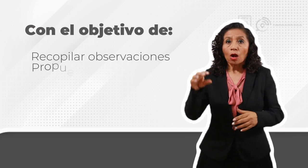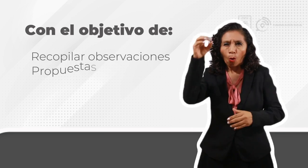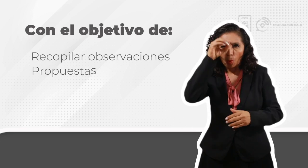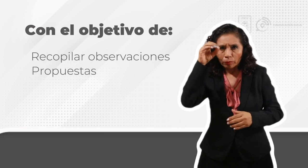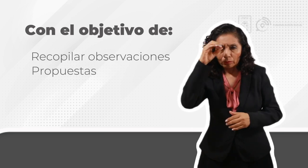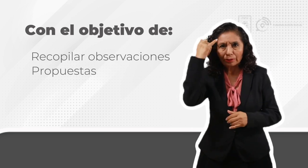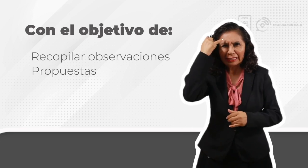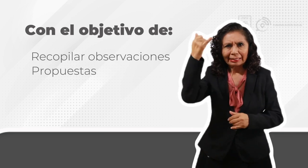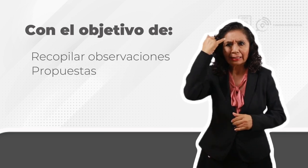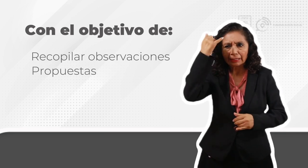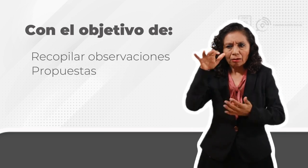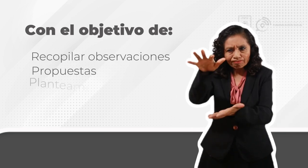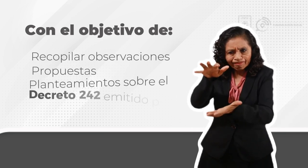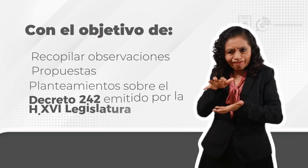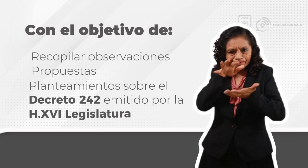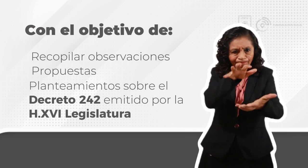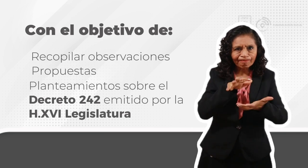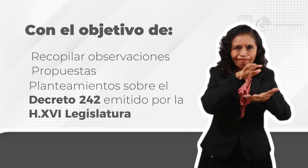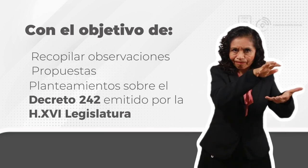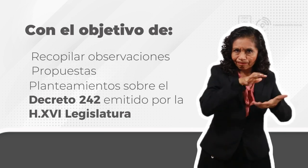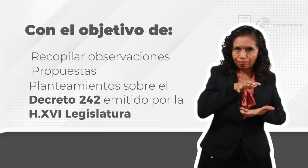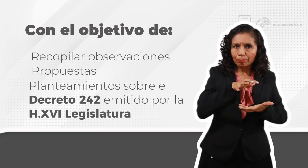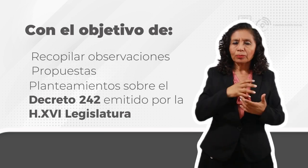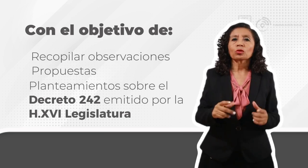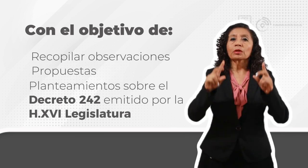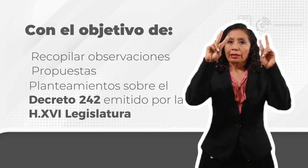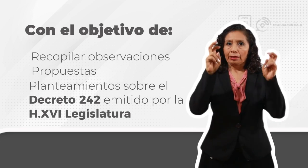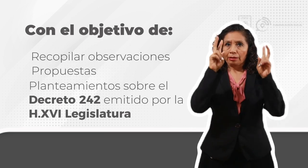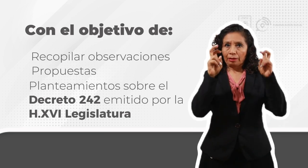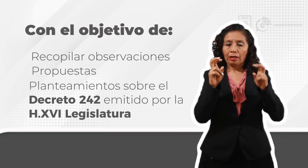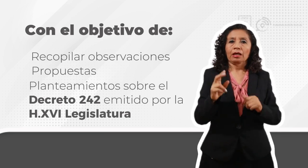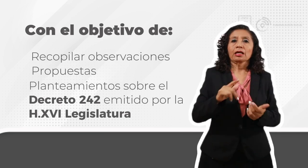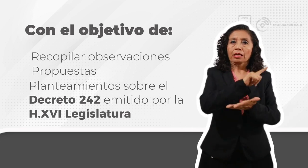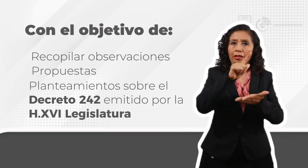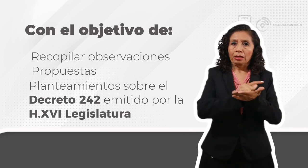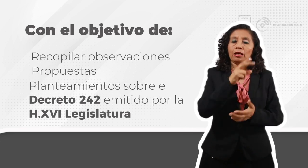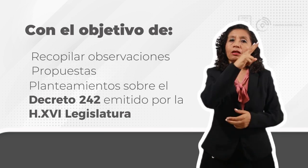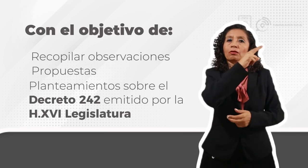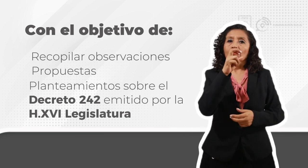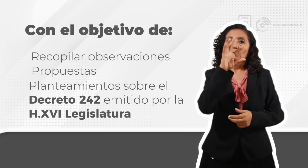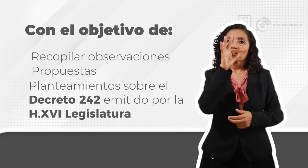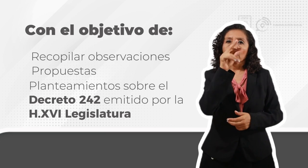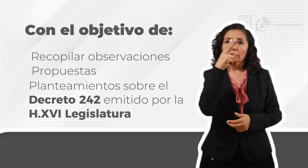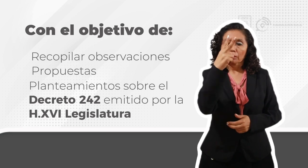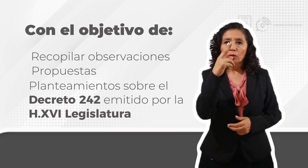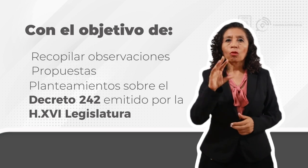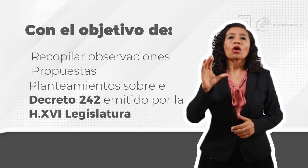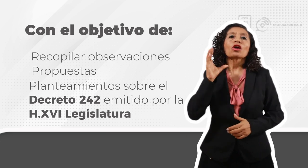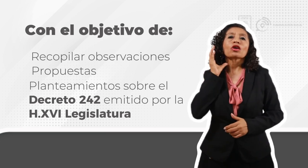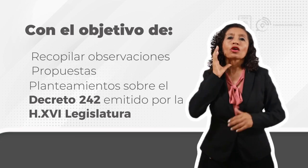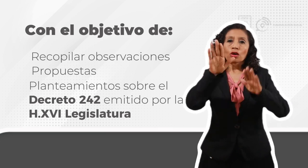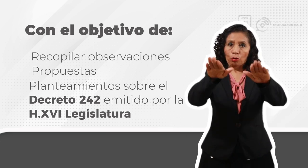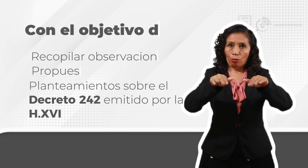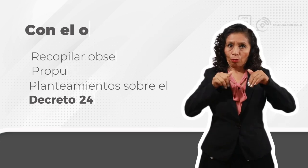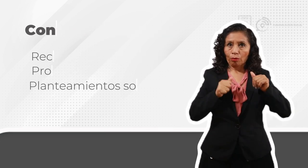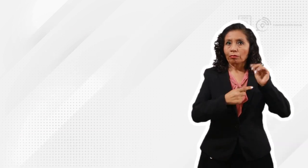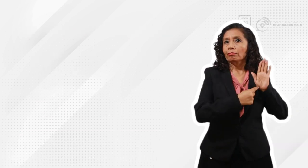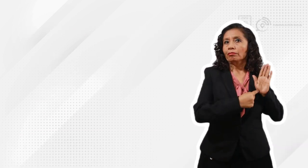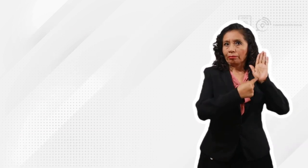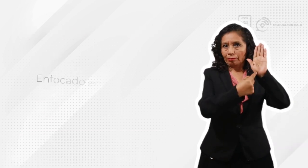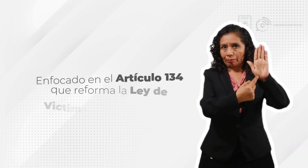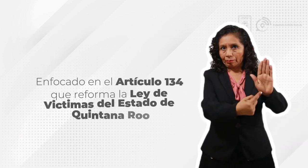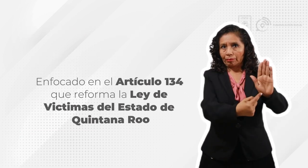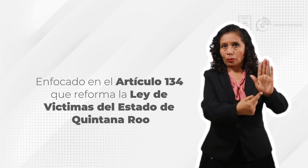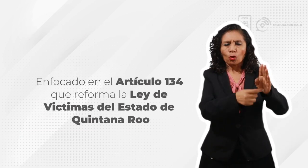observaciones, propuestas y planteamientos sobre el Decreto 242 emitido por la Honorable XVI Legislatura